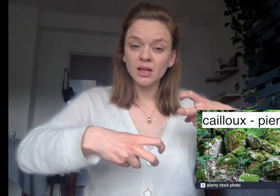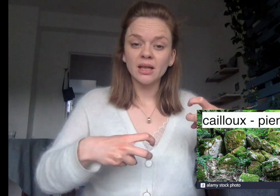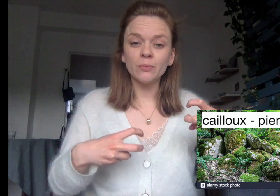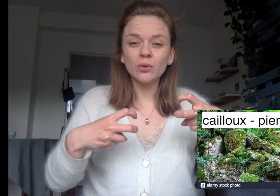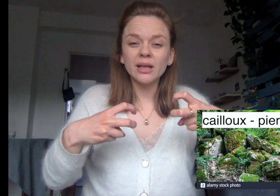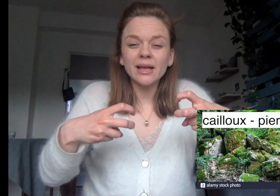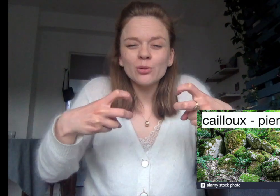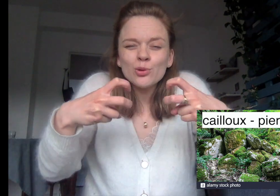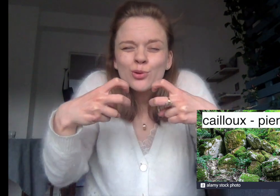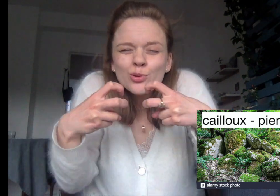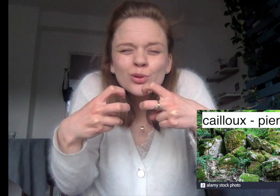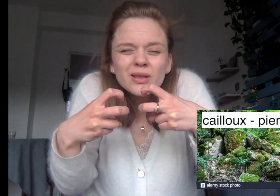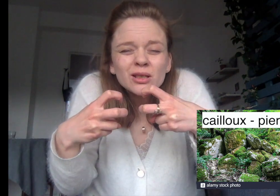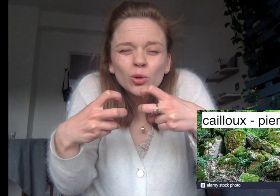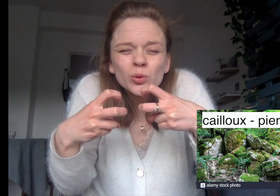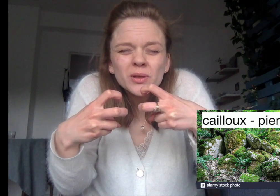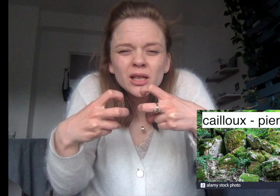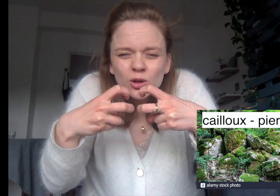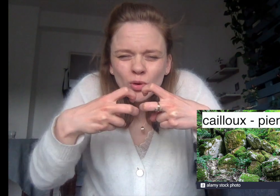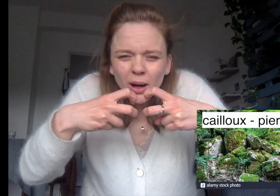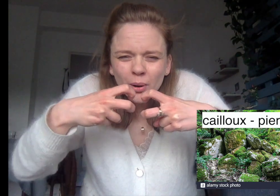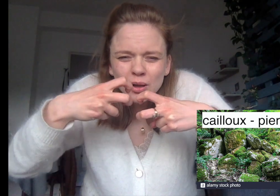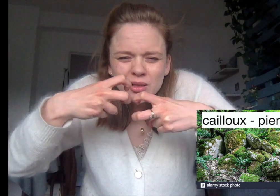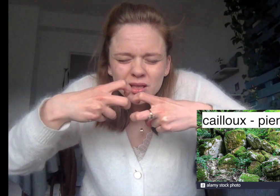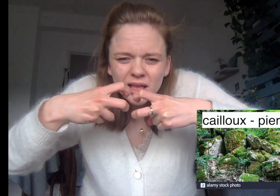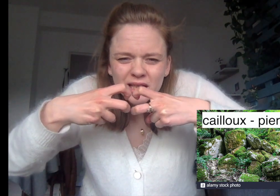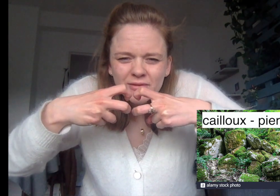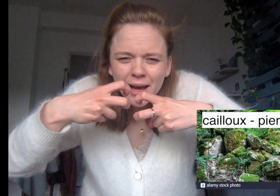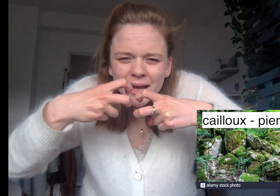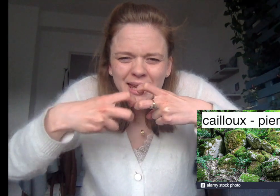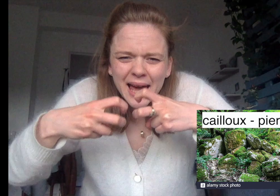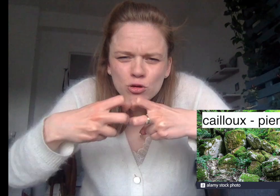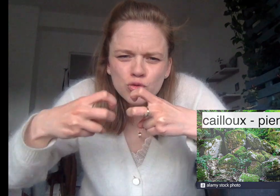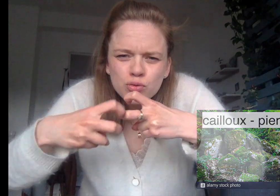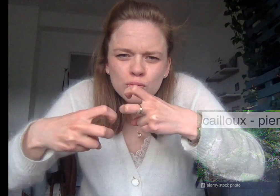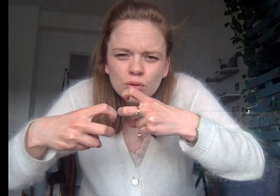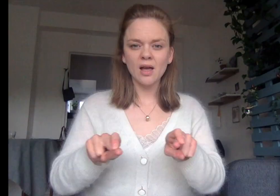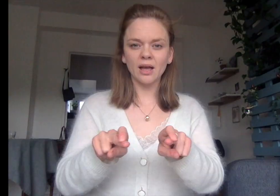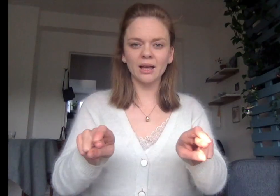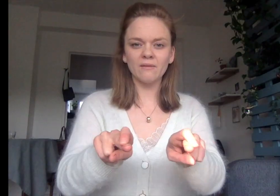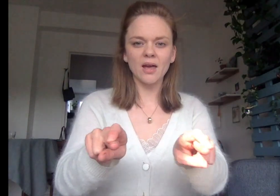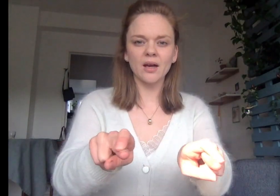Et pour les cailloux, ils sont plus petits. Je me rapproche et j'y vais. Cailloux. Rivière.